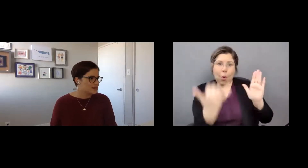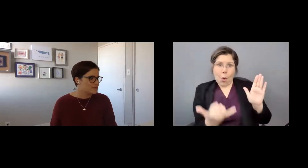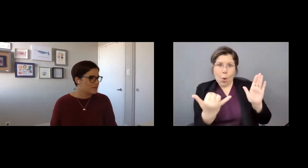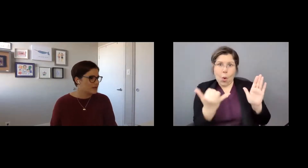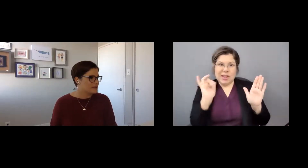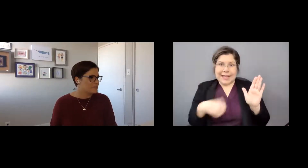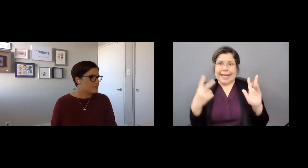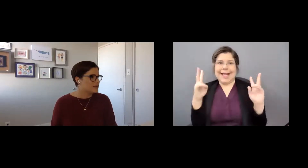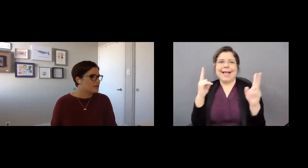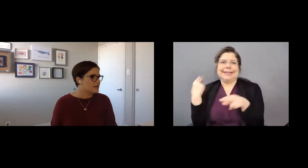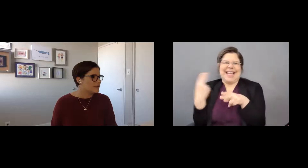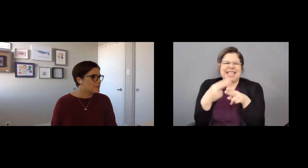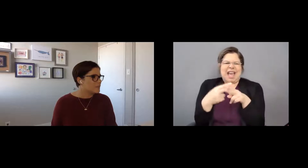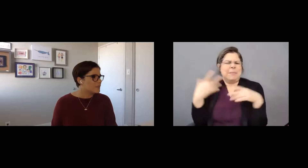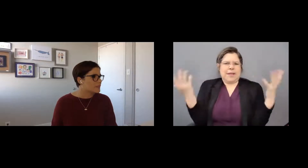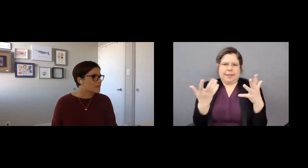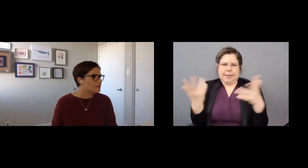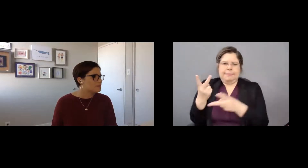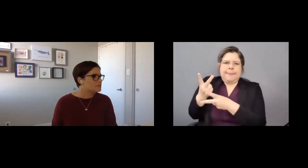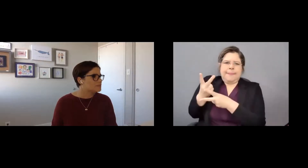a pasar a compartir mi pantalla.